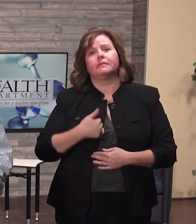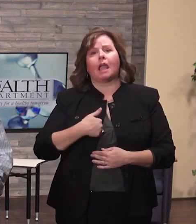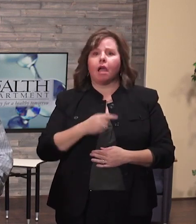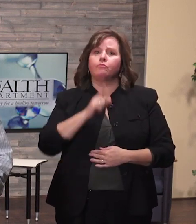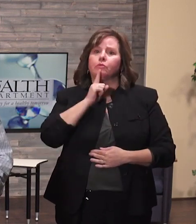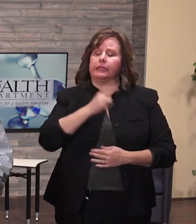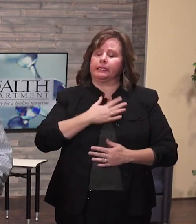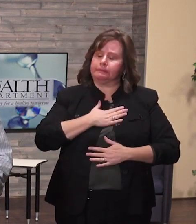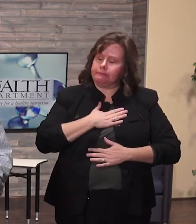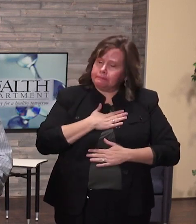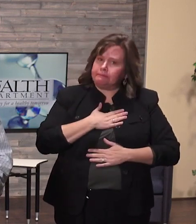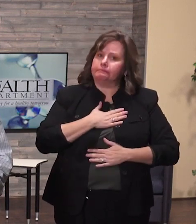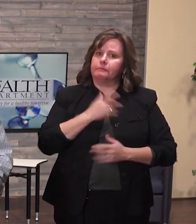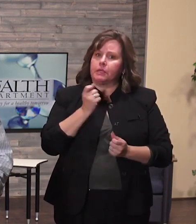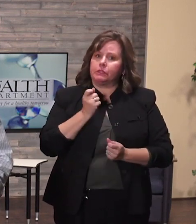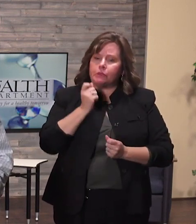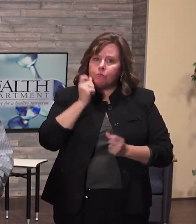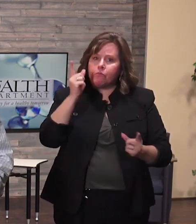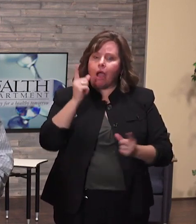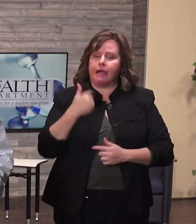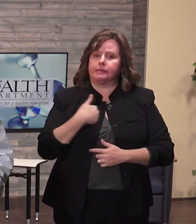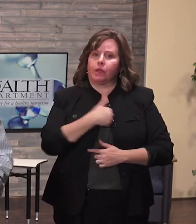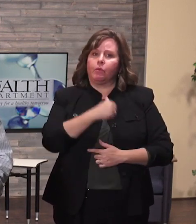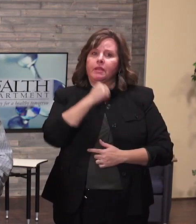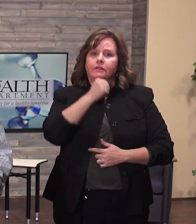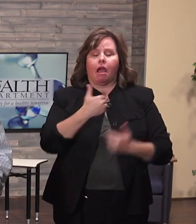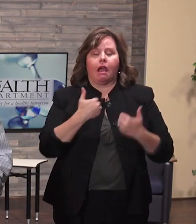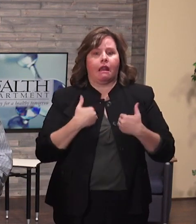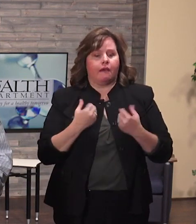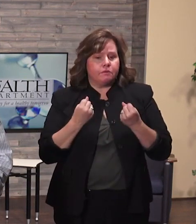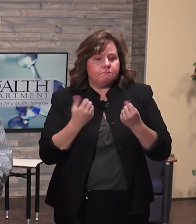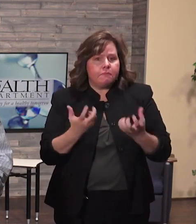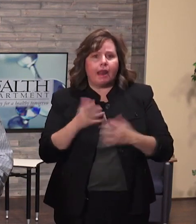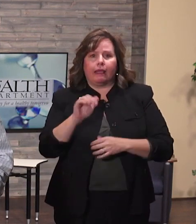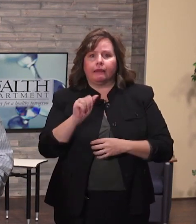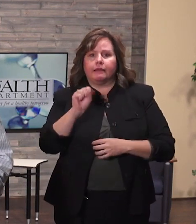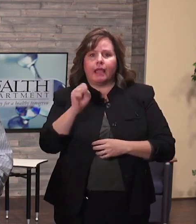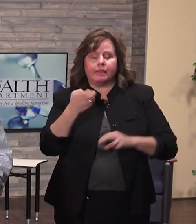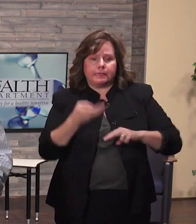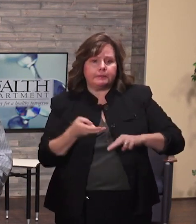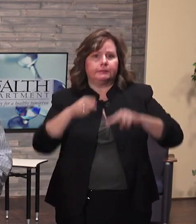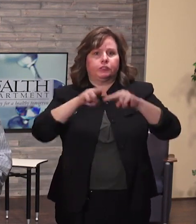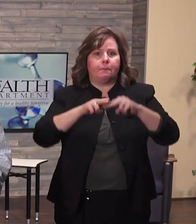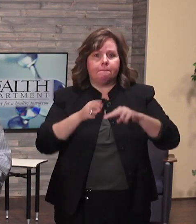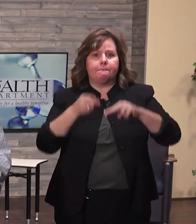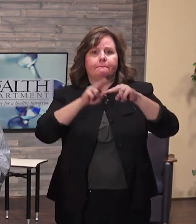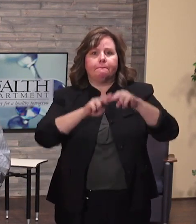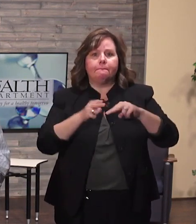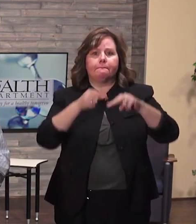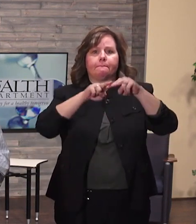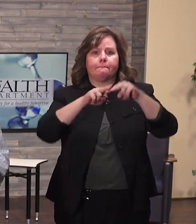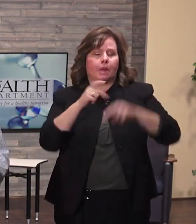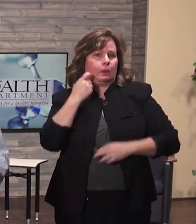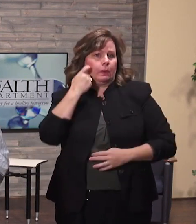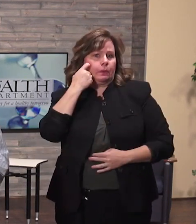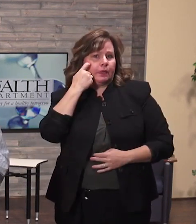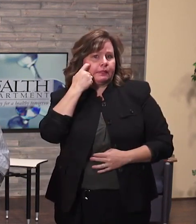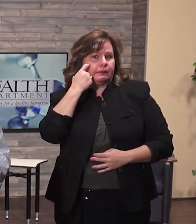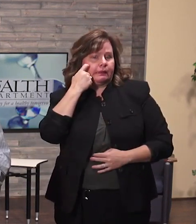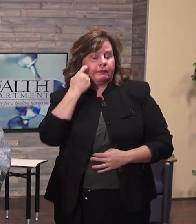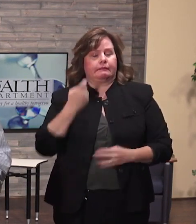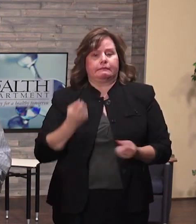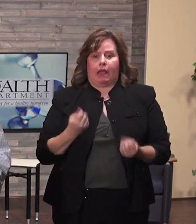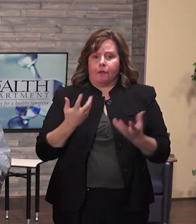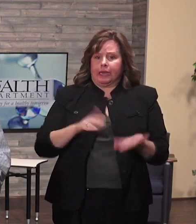es un aumento de 6 casos sobre ayer y sigue siendo la única muerte. Me sorprende gratamente que haya